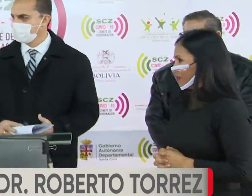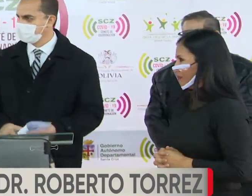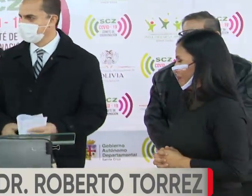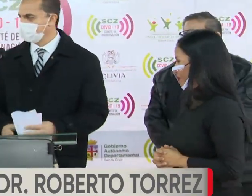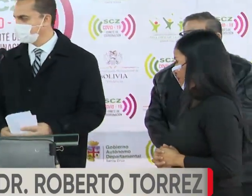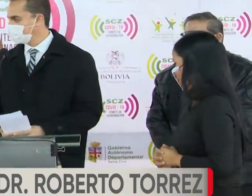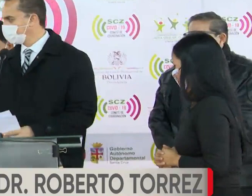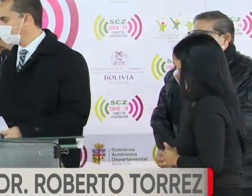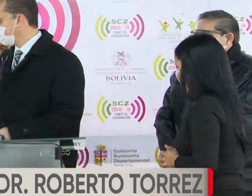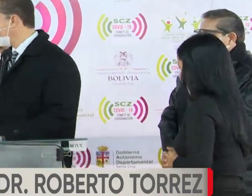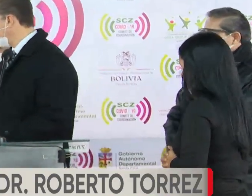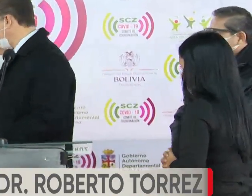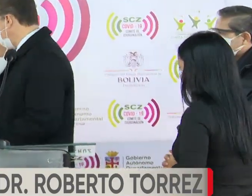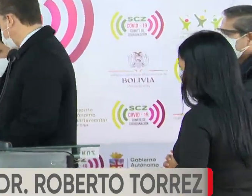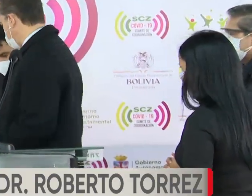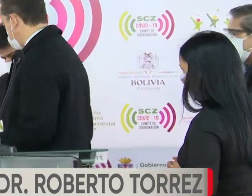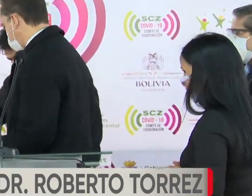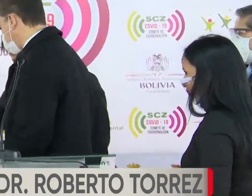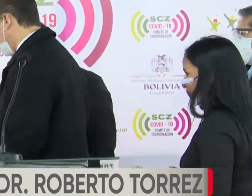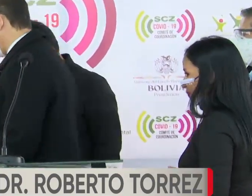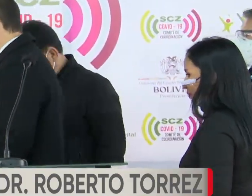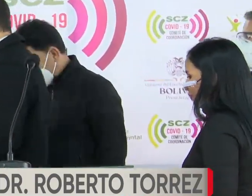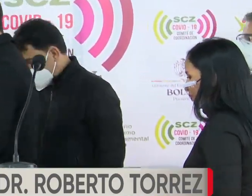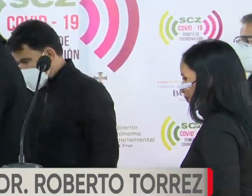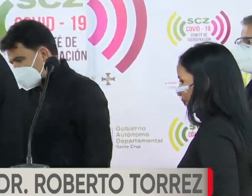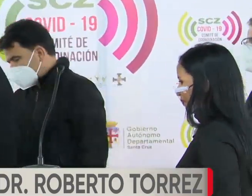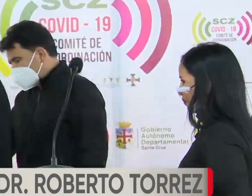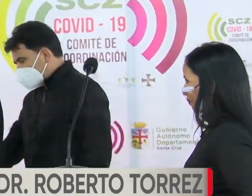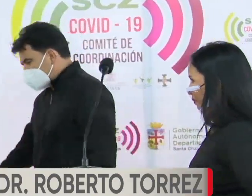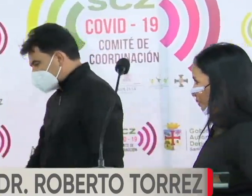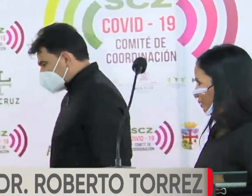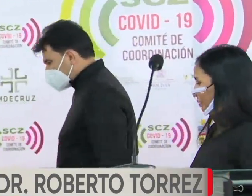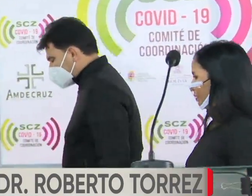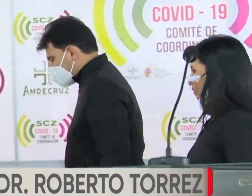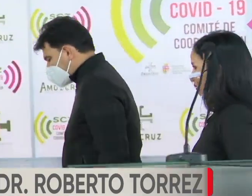regresamos a la programación habitual de la red UNIT.